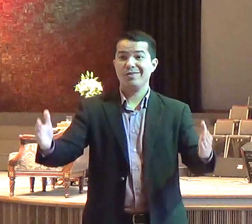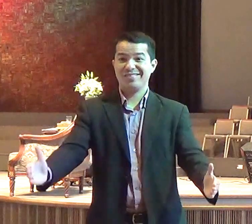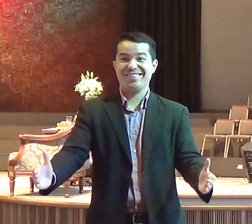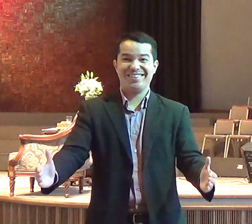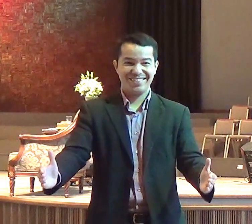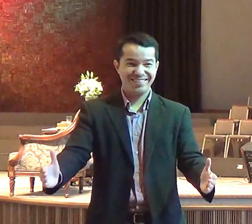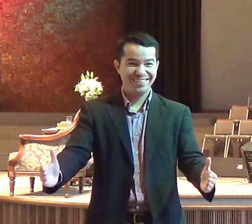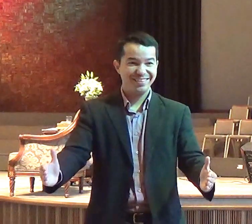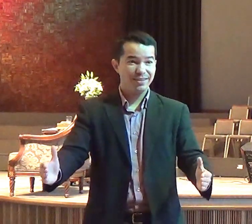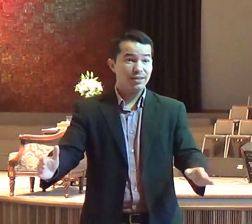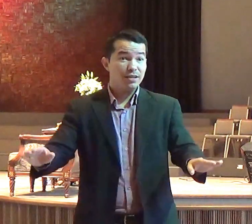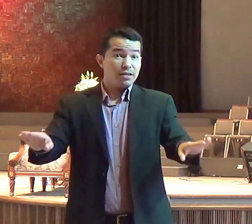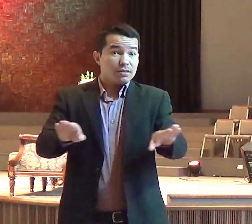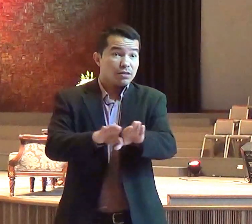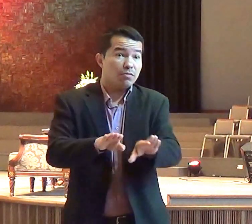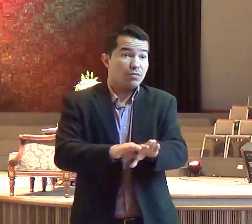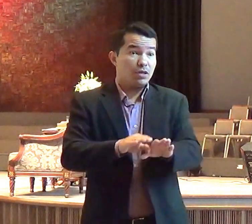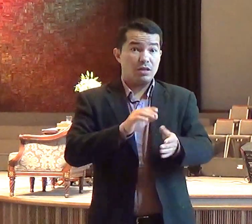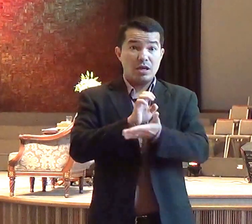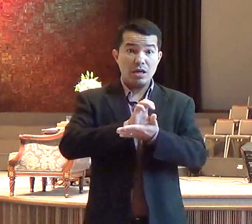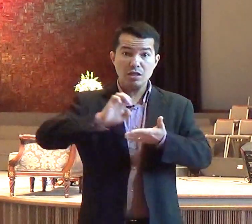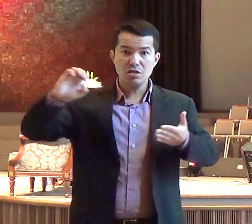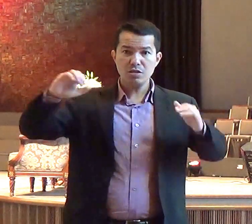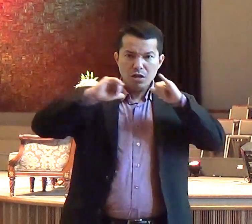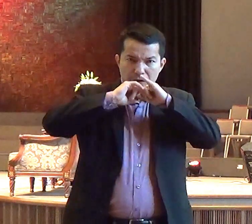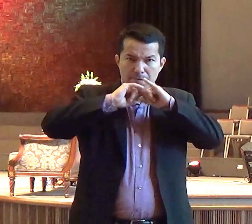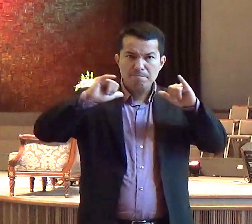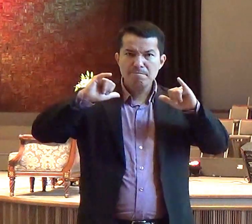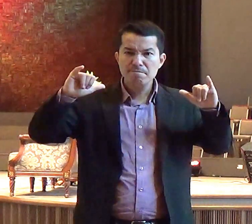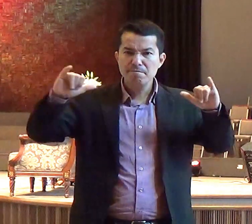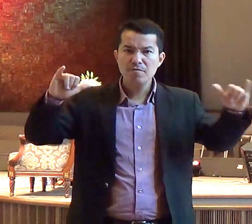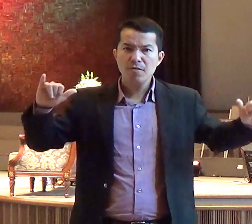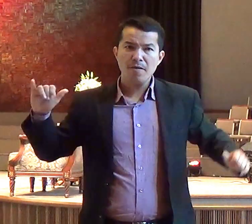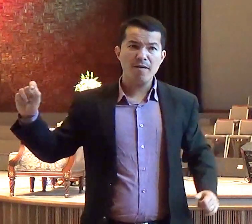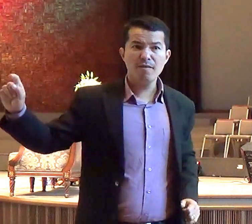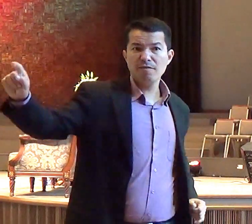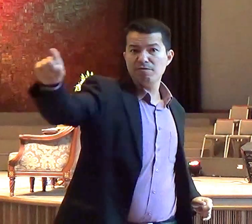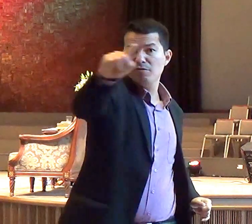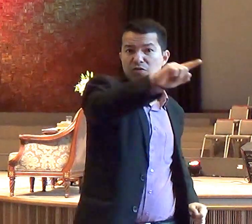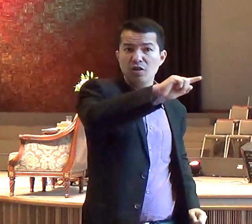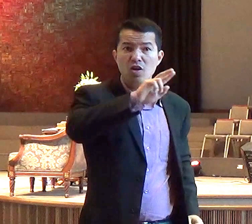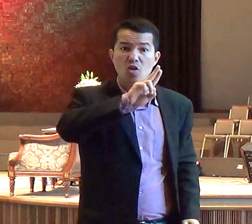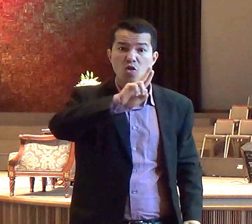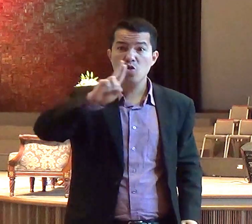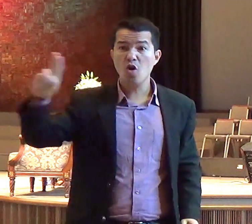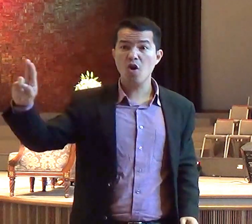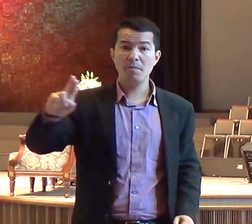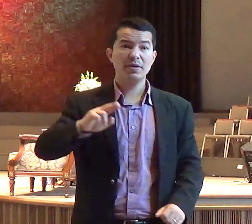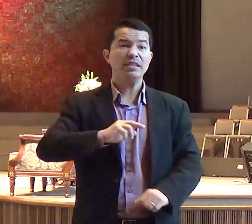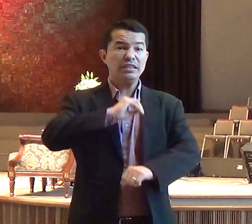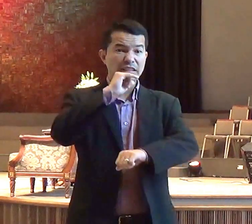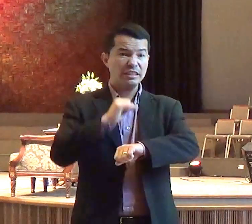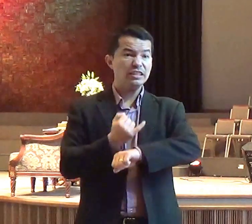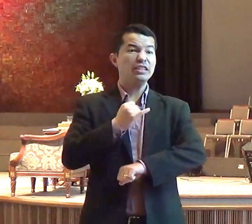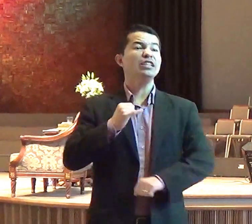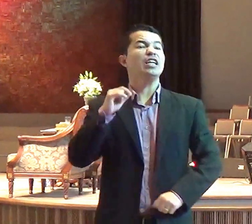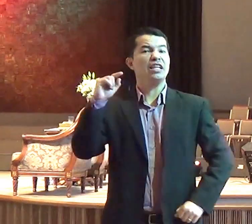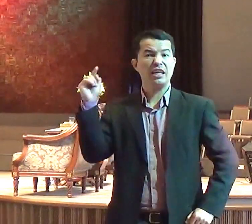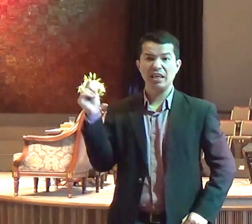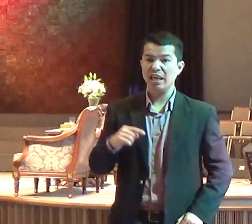Seu nome será Israel. Com as pedras construiu um altar em honra ao nome do Senhor, e